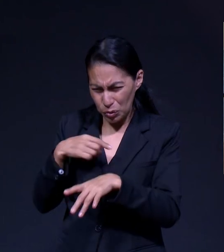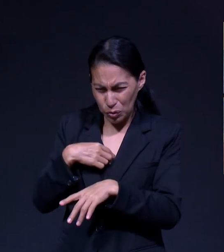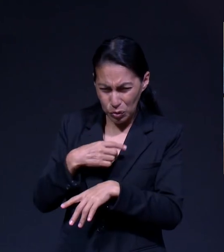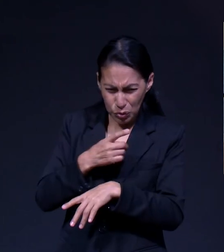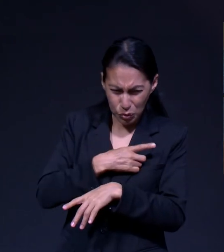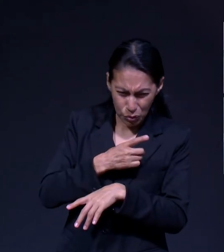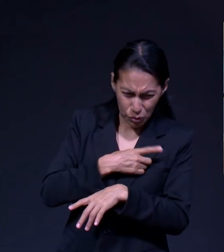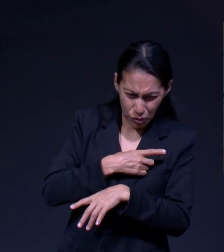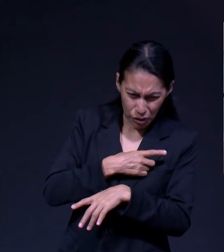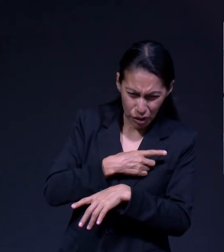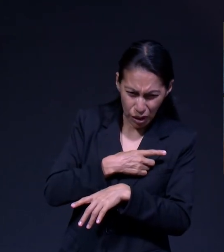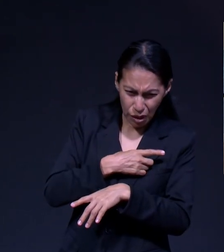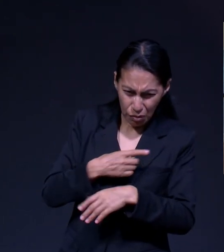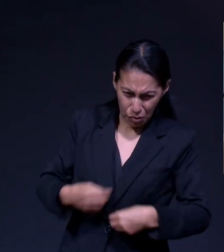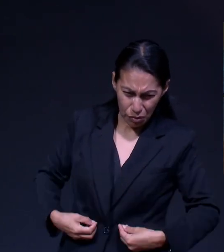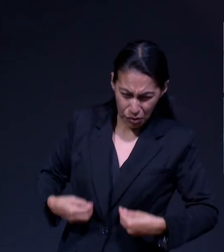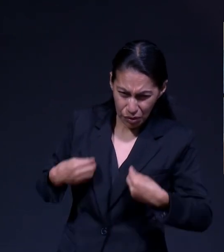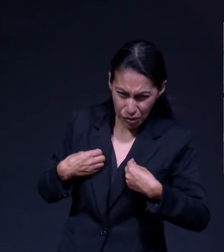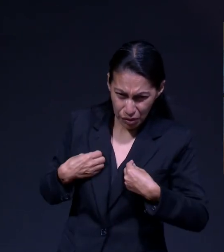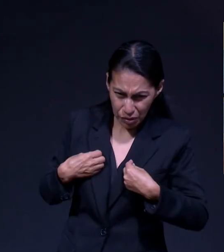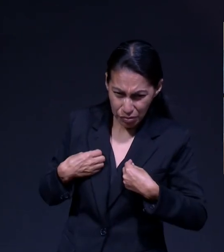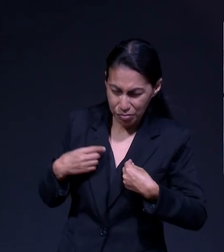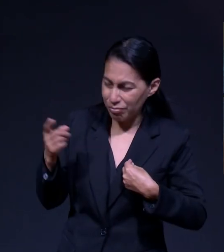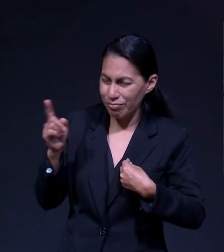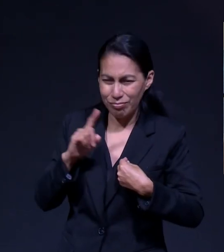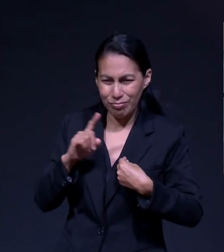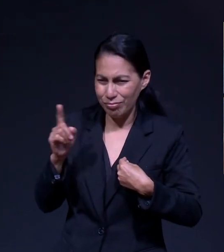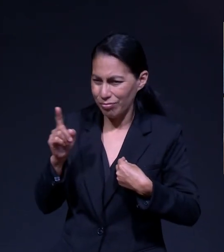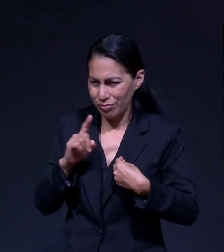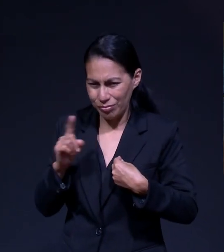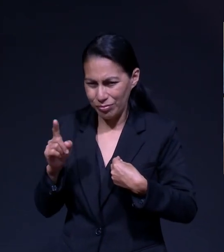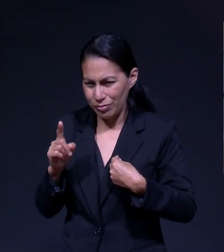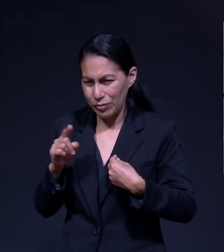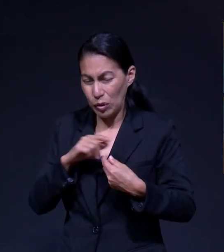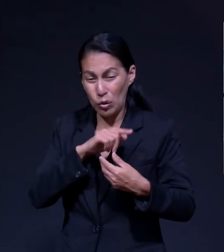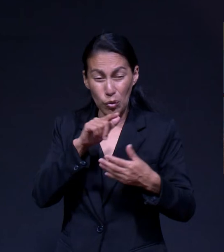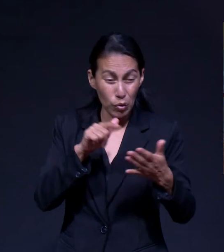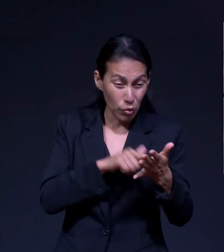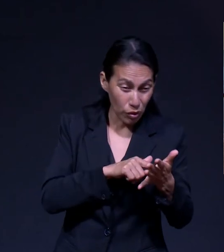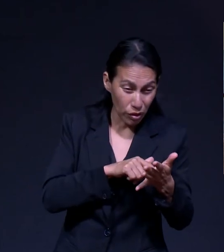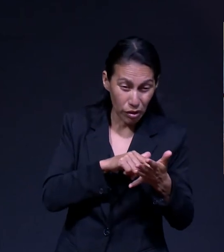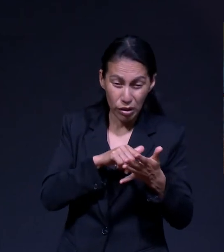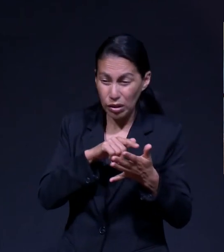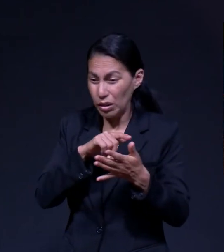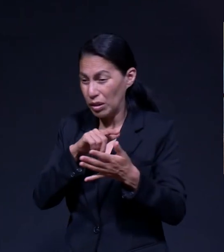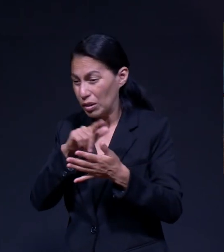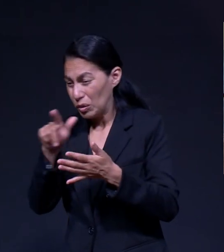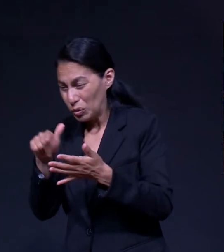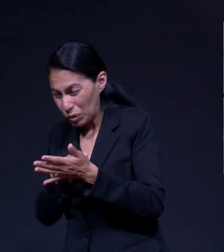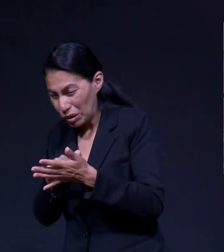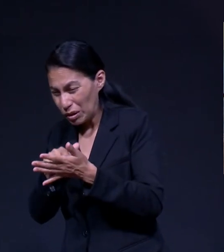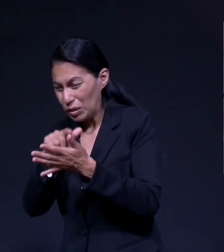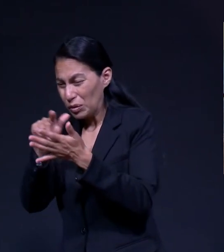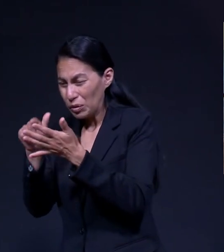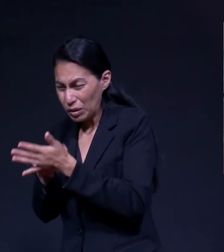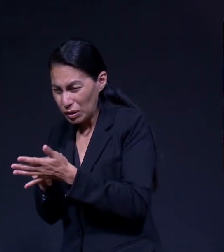Fui La Única Que Las Vivió Todos Los Lugares En Donde Anduve Todas Las Experiencias Alegrías Y Tristezas Que Tuve